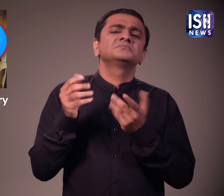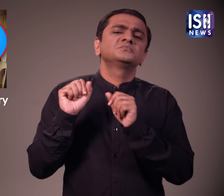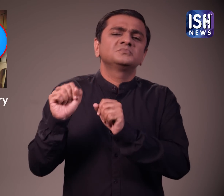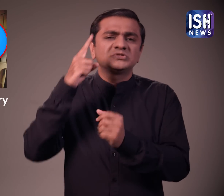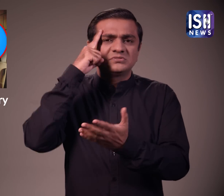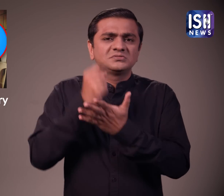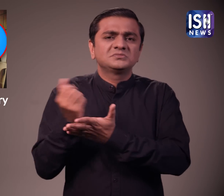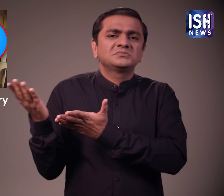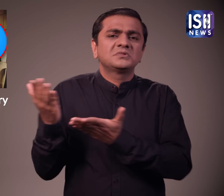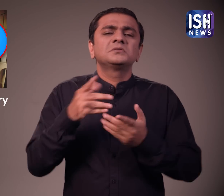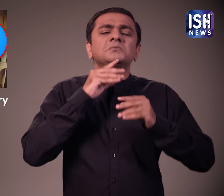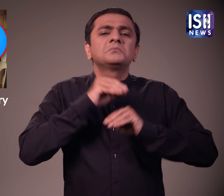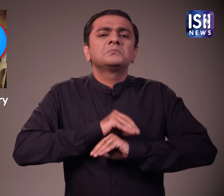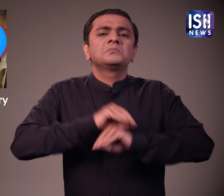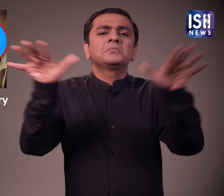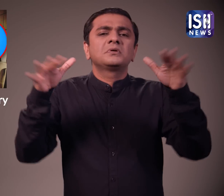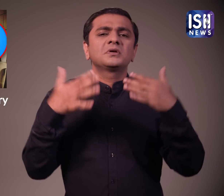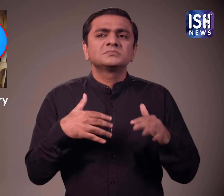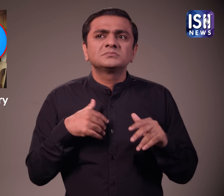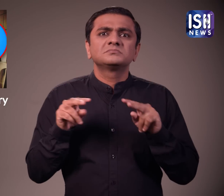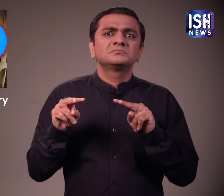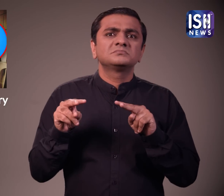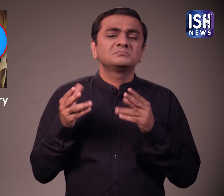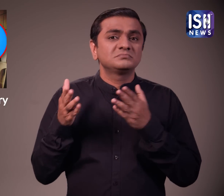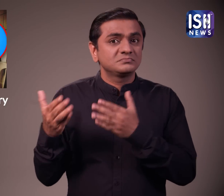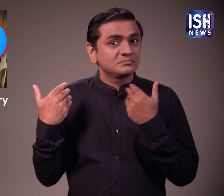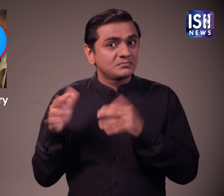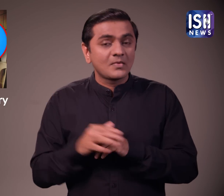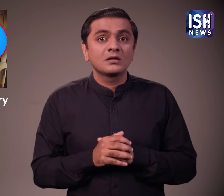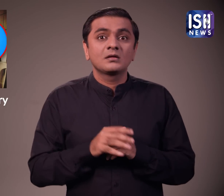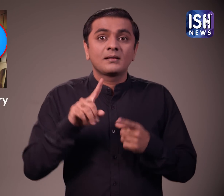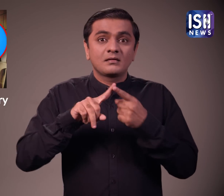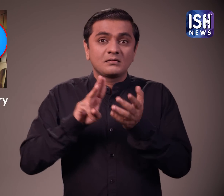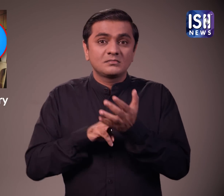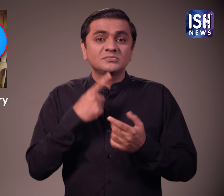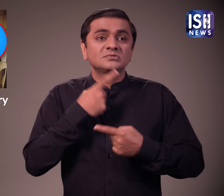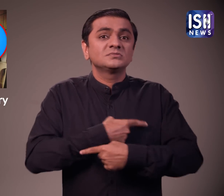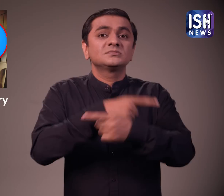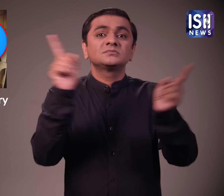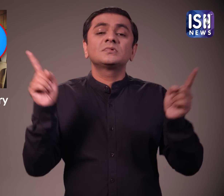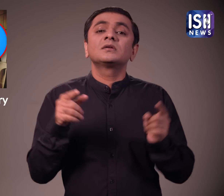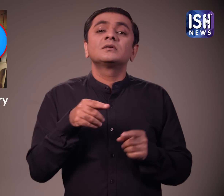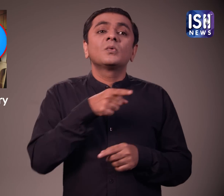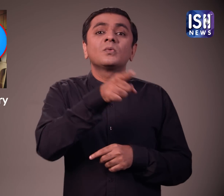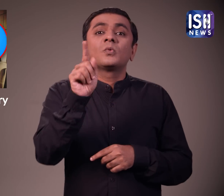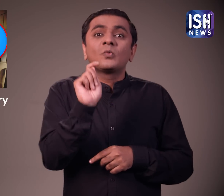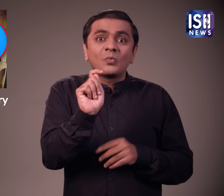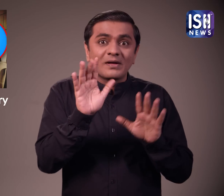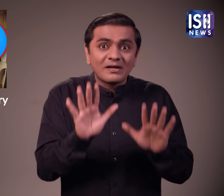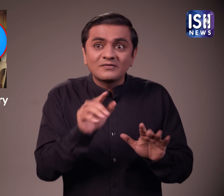छटनी करने का फैसला किया पहुत ही अचौकाने वाला है मस्क ने अपने कर्मचारियों को घर से काम करने के